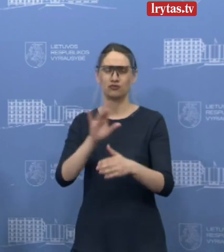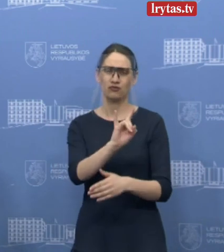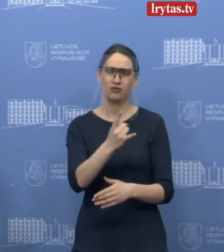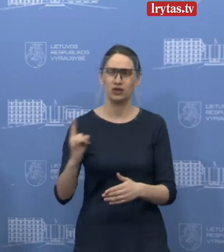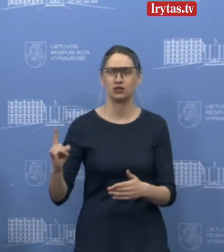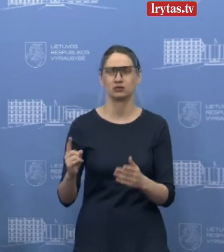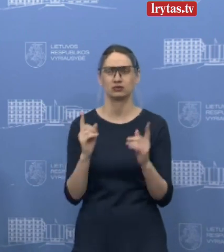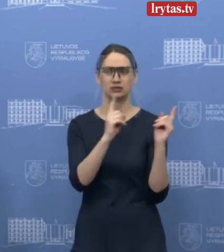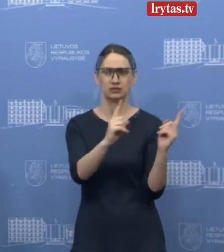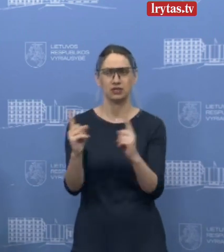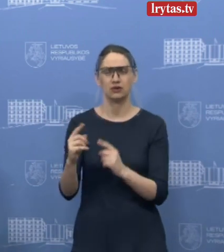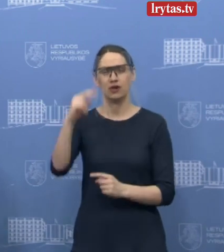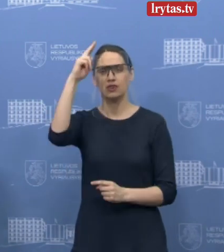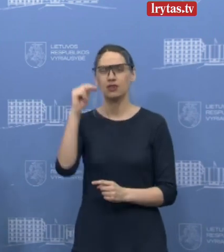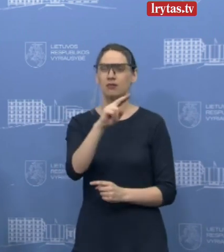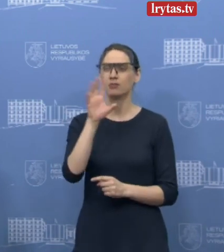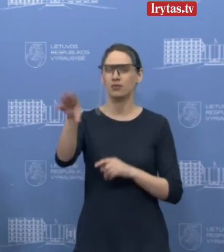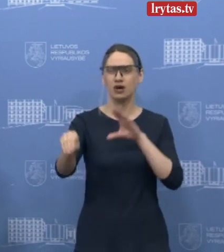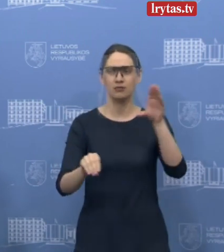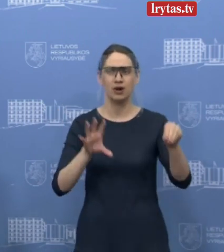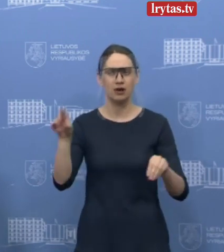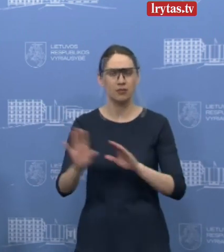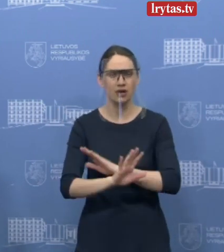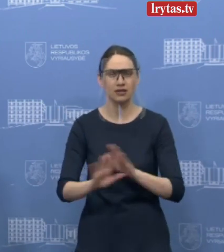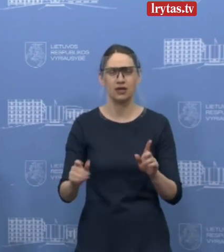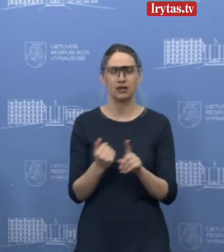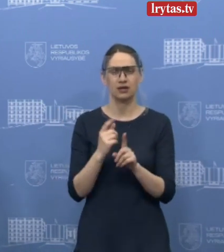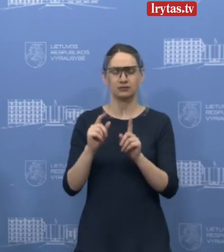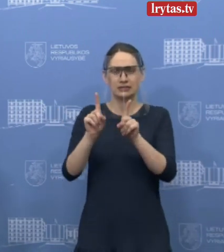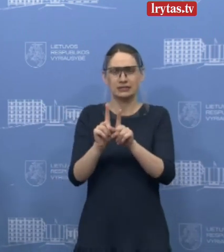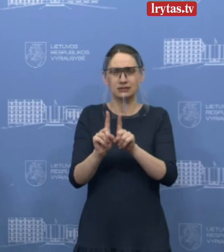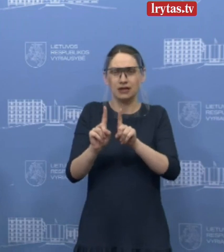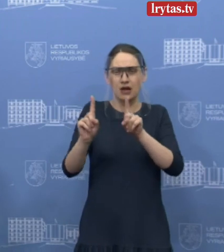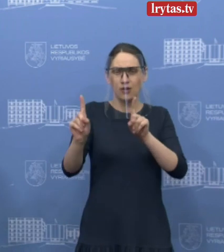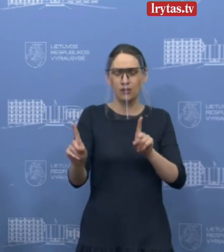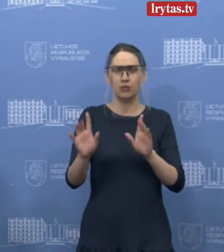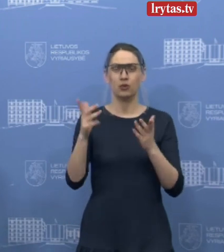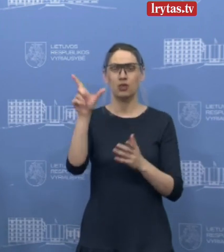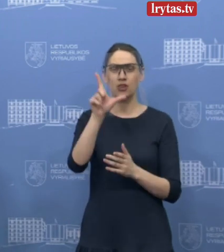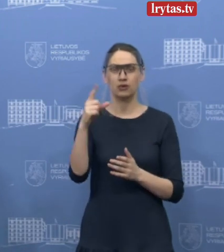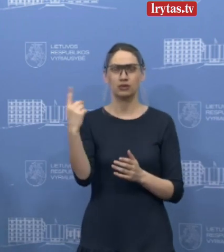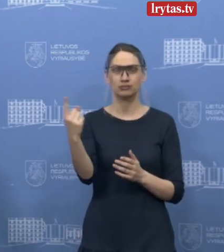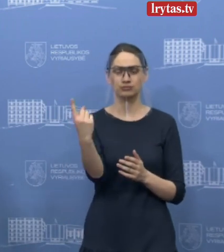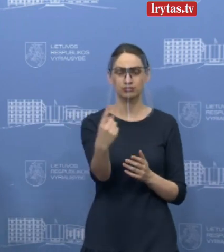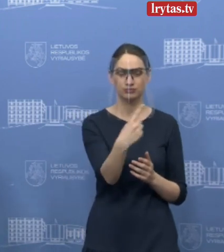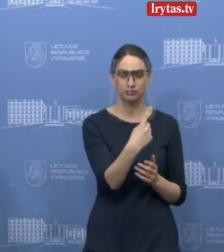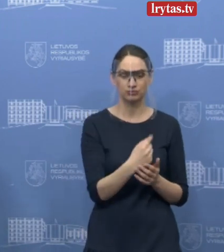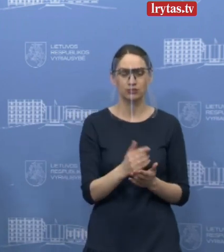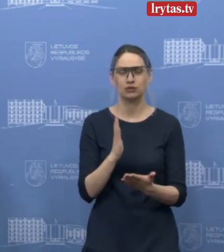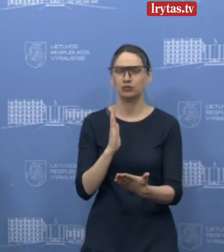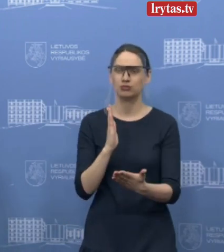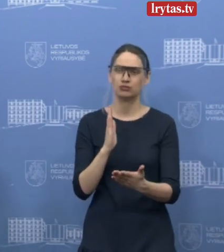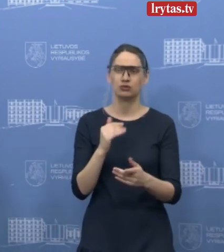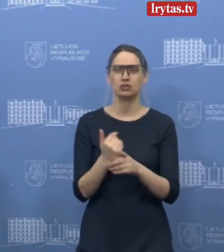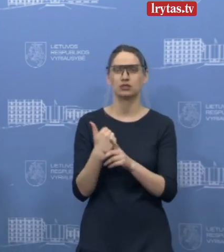nelankykime savo tėvų. Laikykime saugaus atstumo. Jeigu išeiname į lauką, tai išeiname taip, kad